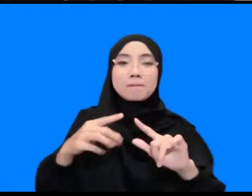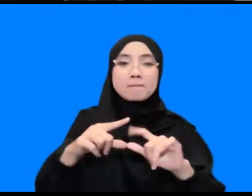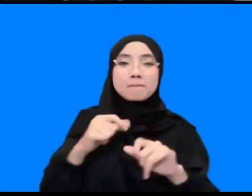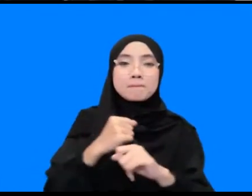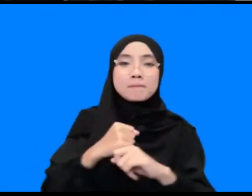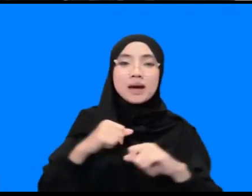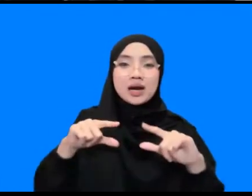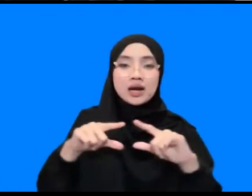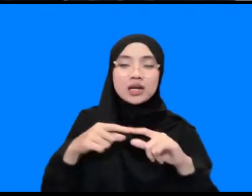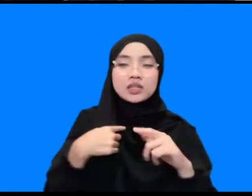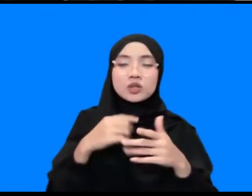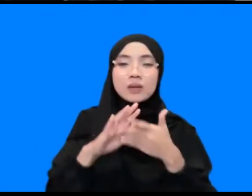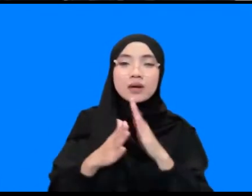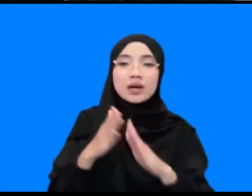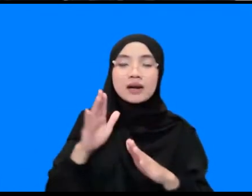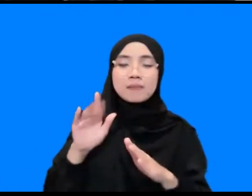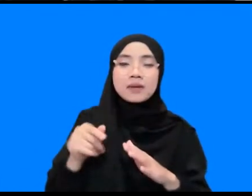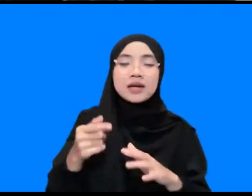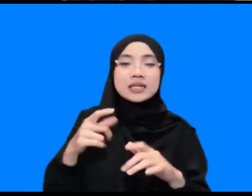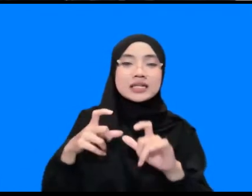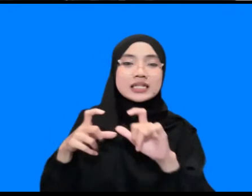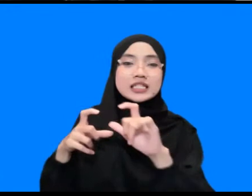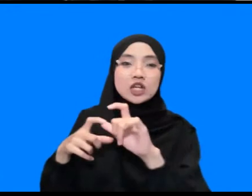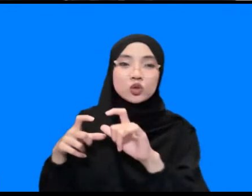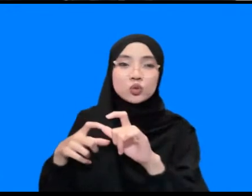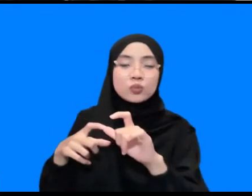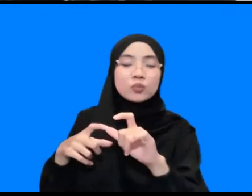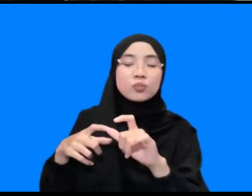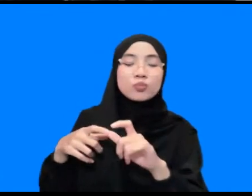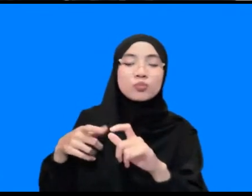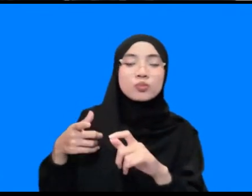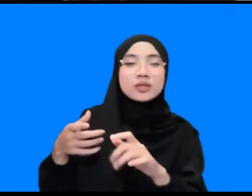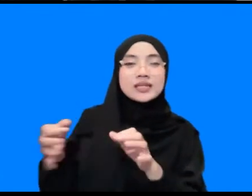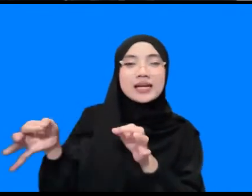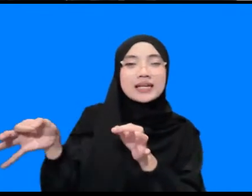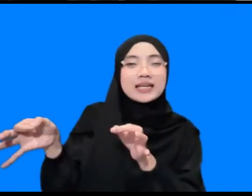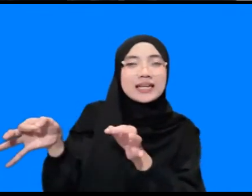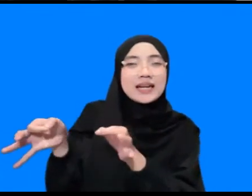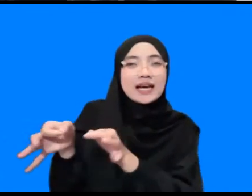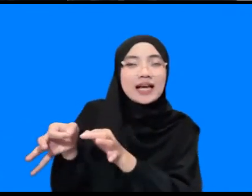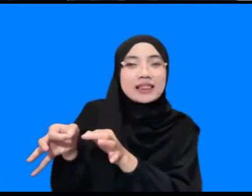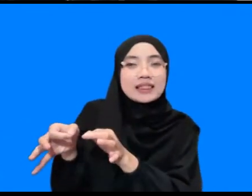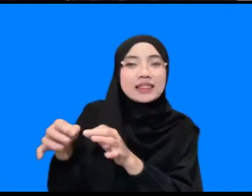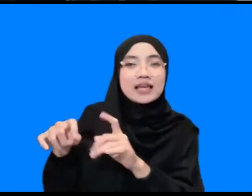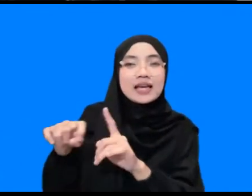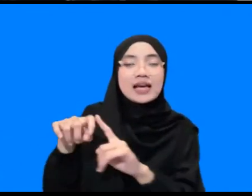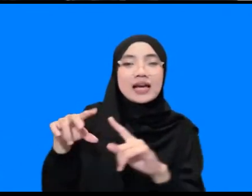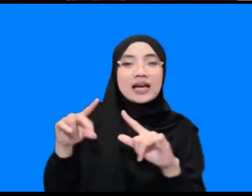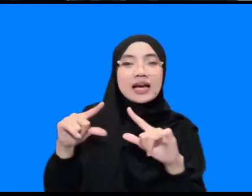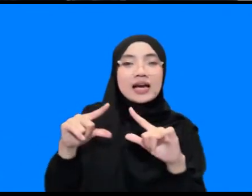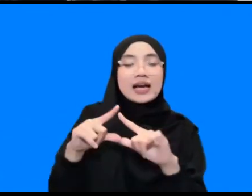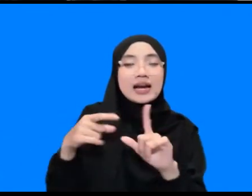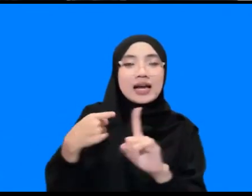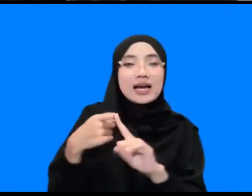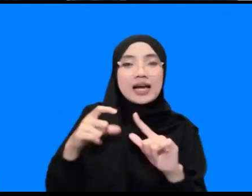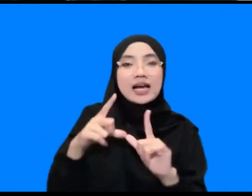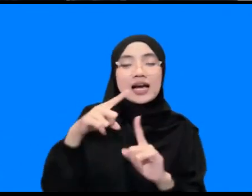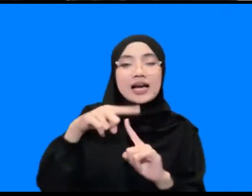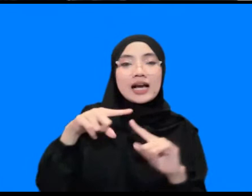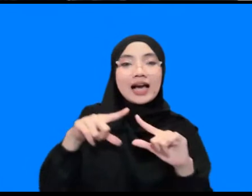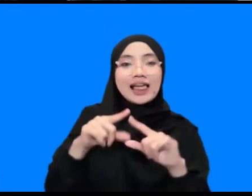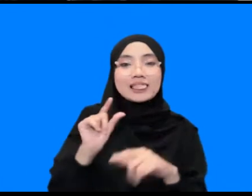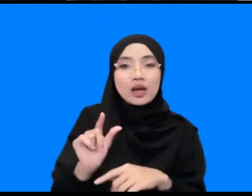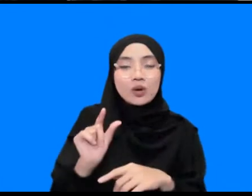pakai kita pernah pasang di Sertung juga di Pulau Sertung yang dekat apa namanya Krakato kemudian